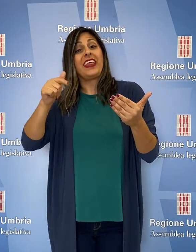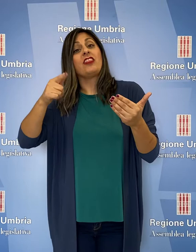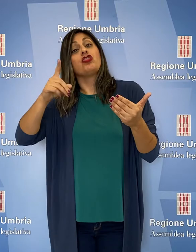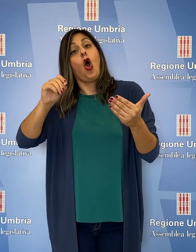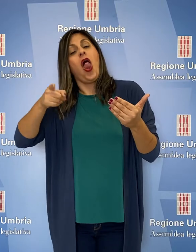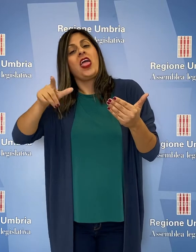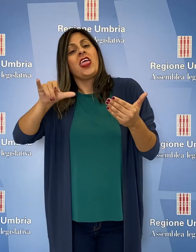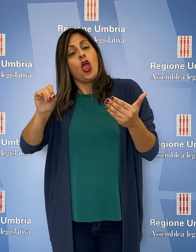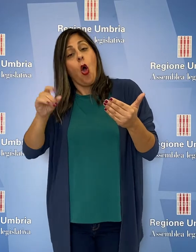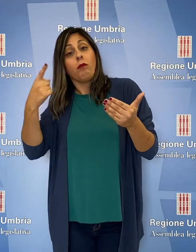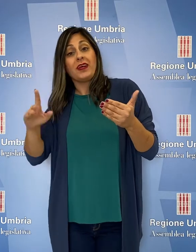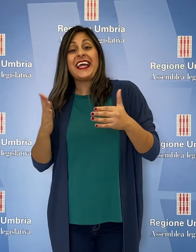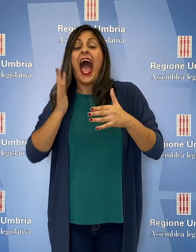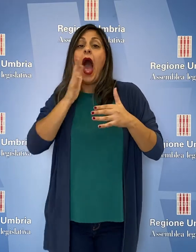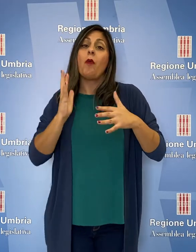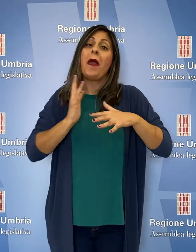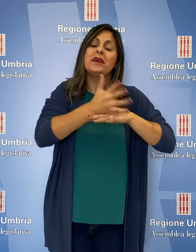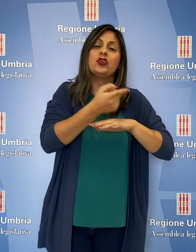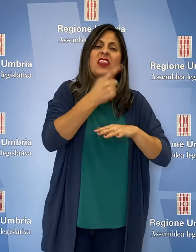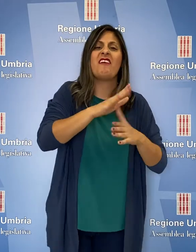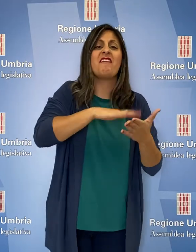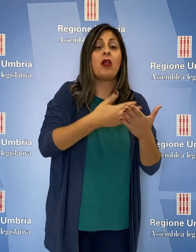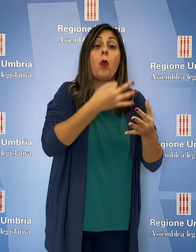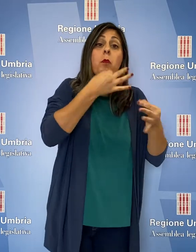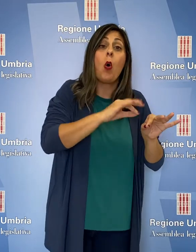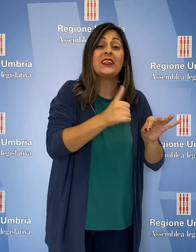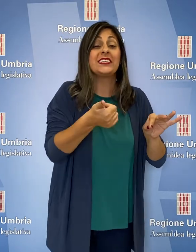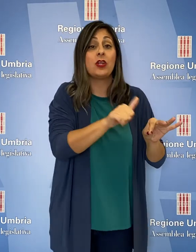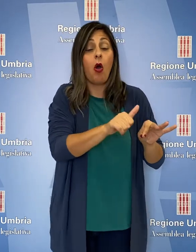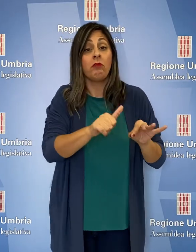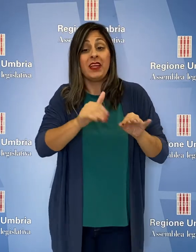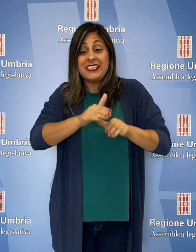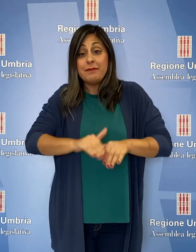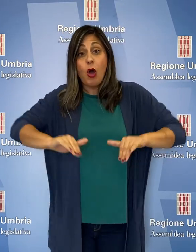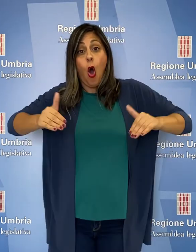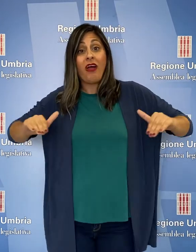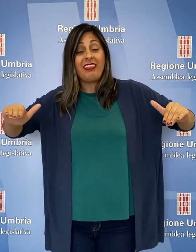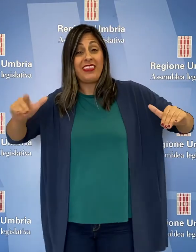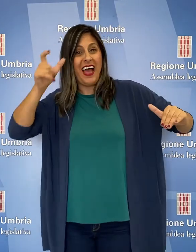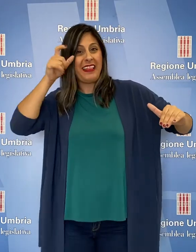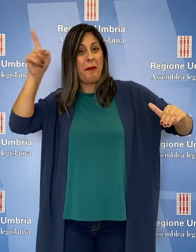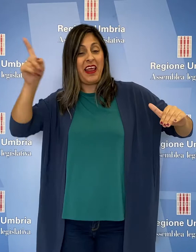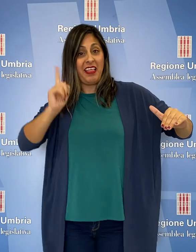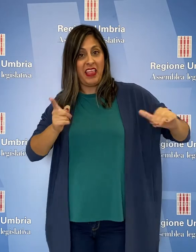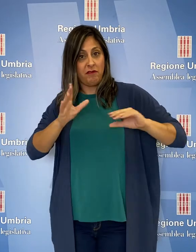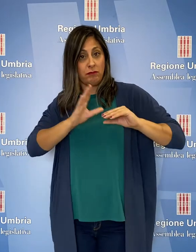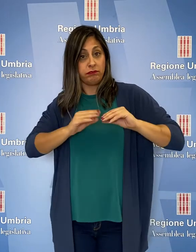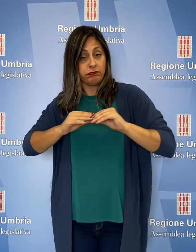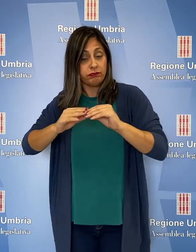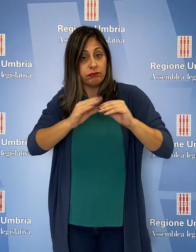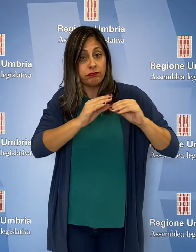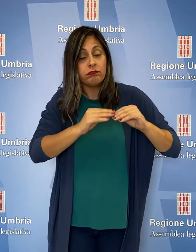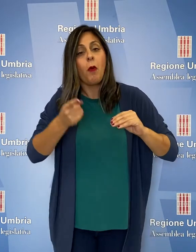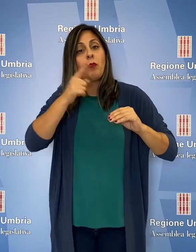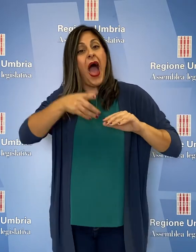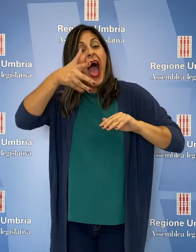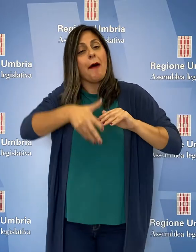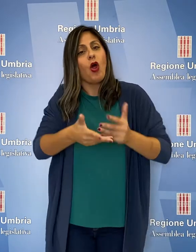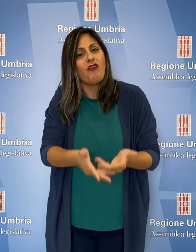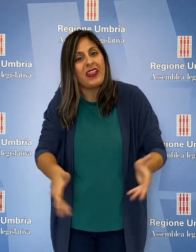Montedoglio, la manutenzione delle aree espondali demaniali, l'approfondimento dei fondali e la manutenzione delle rotte di navigazione,